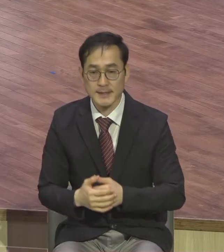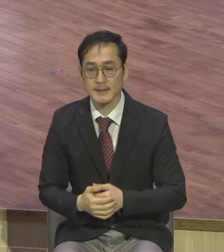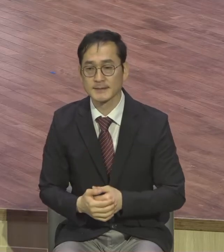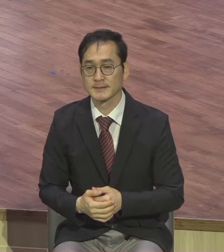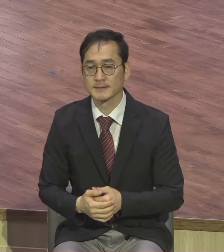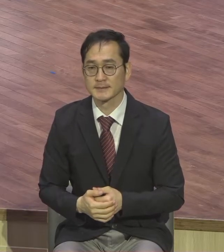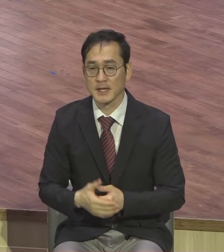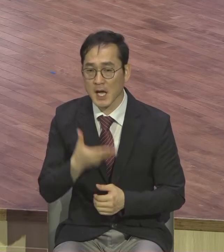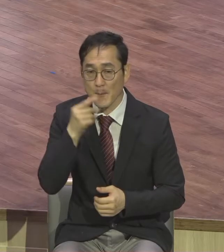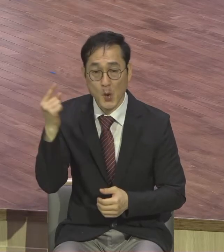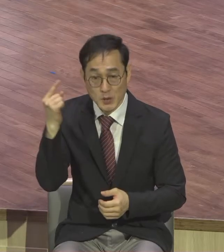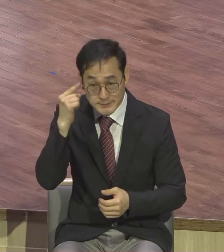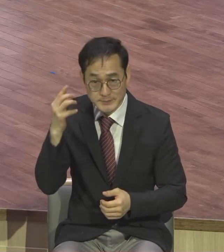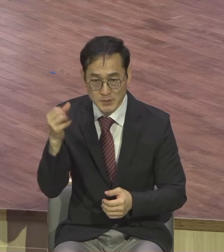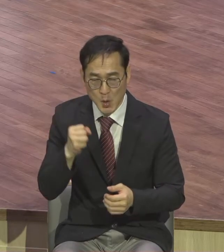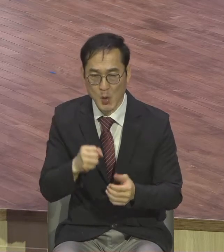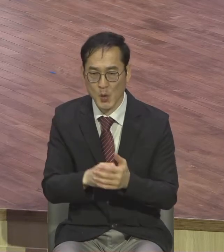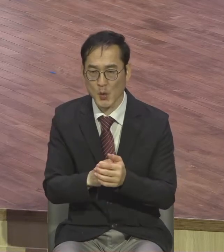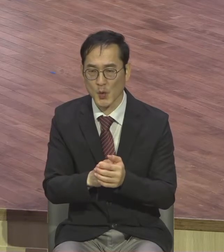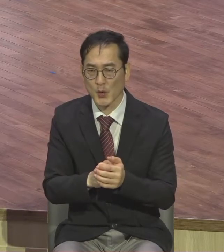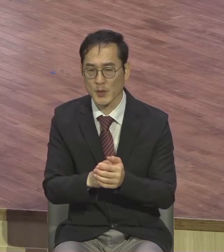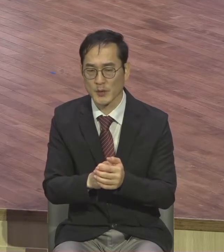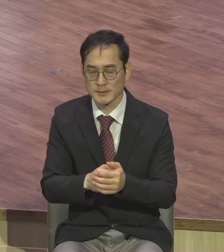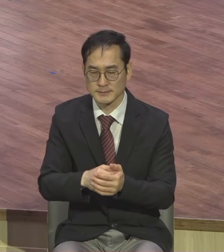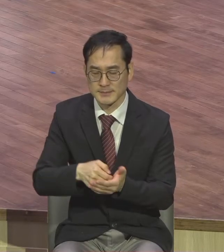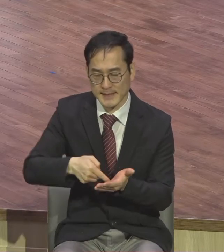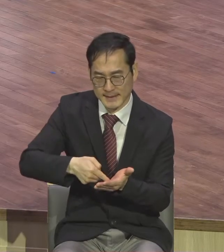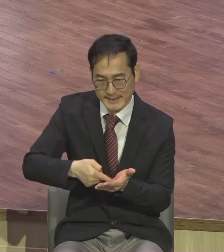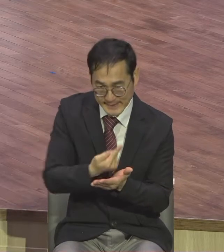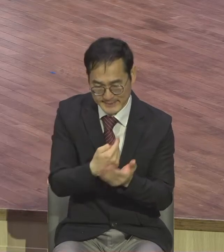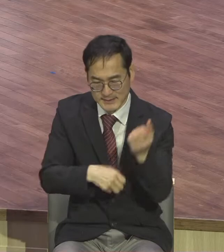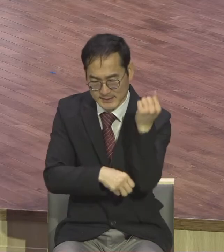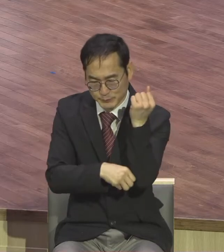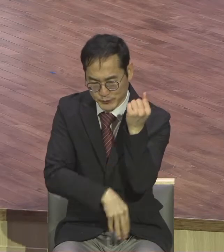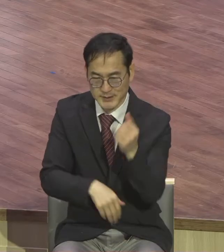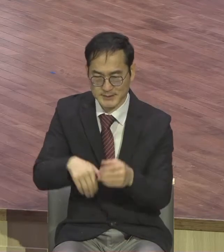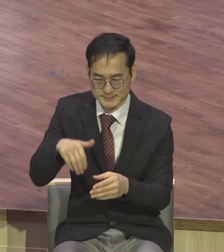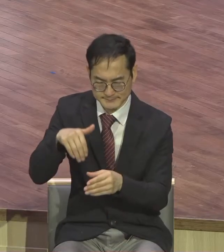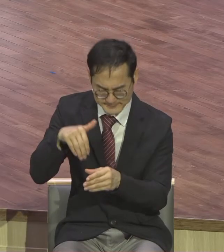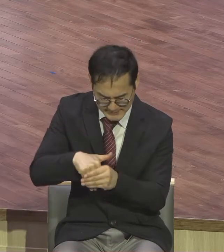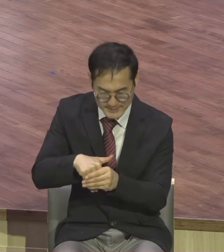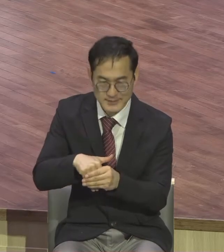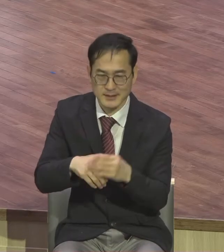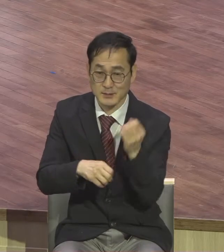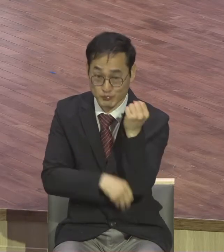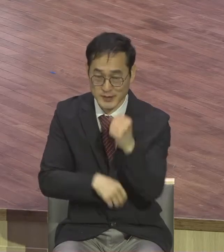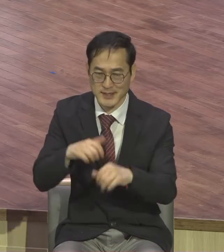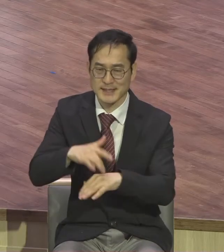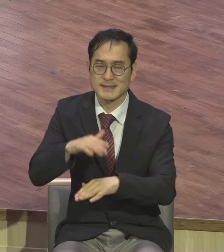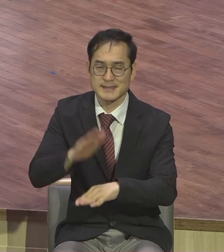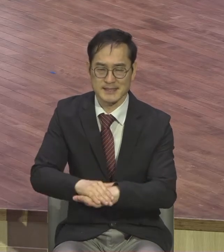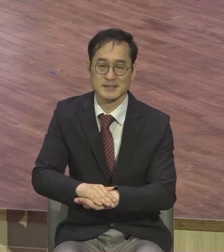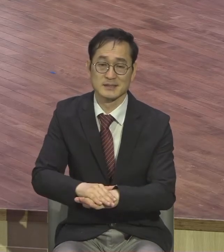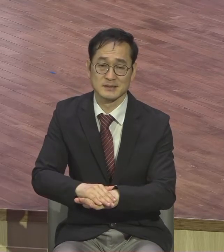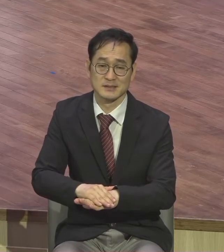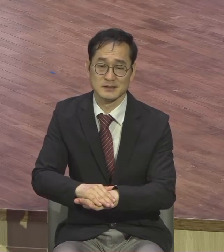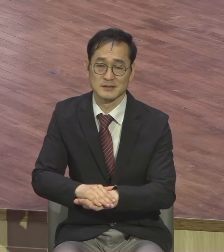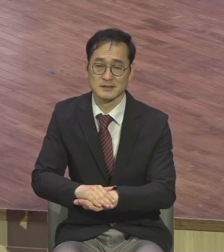먼저 되어져야 참된 누림의 삶을 그렇게 살 수가 있게 된다 결과적으로 영적